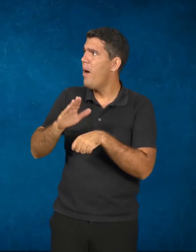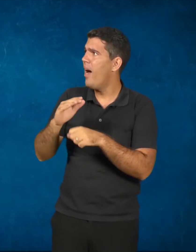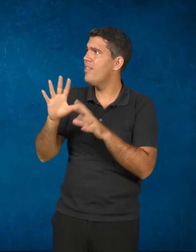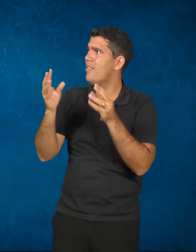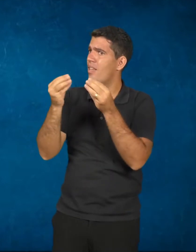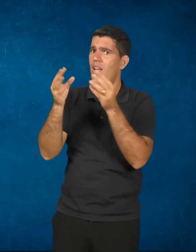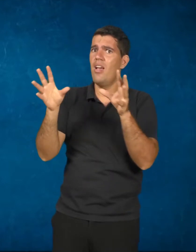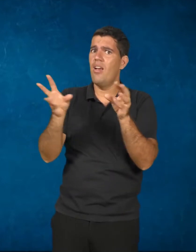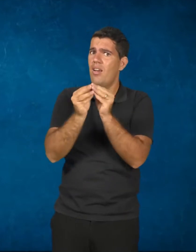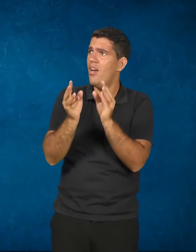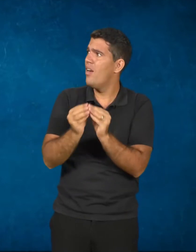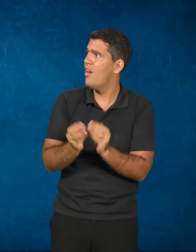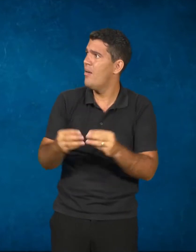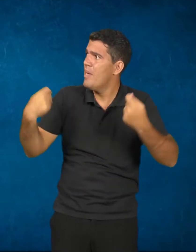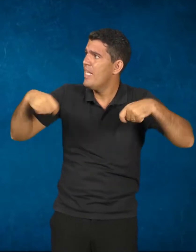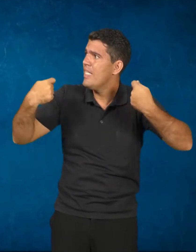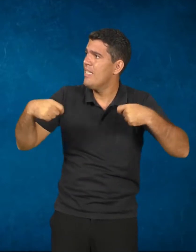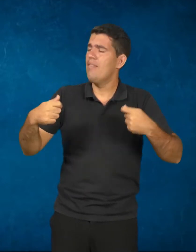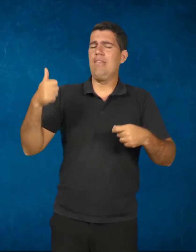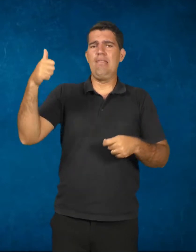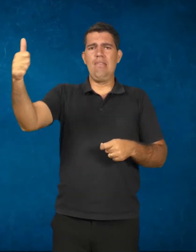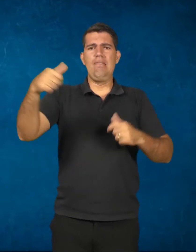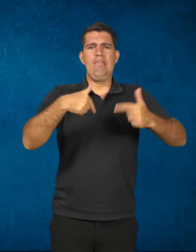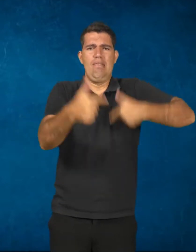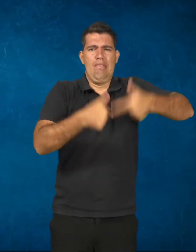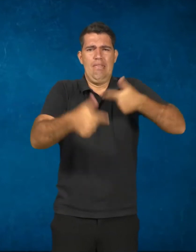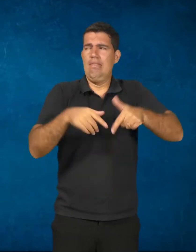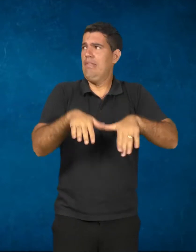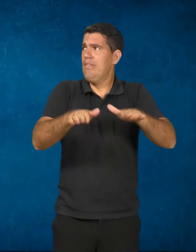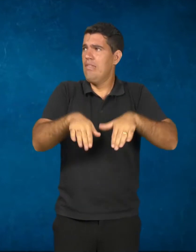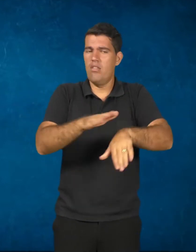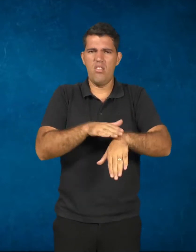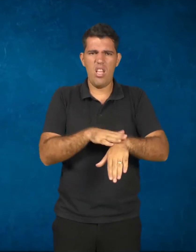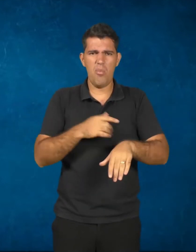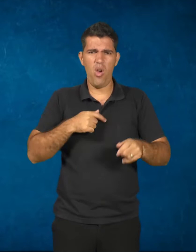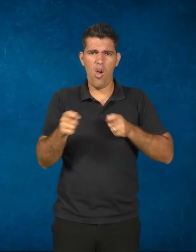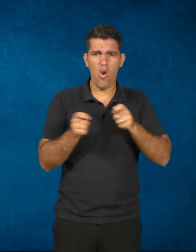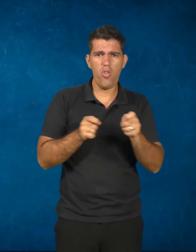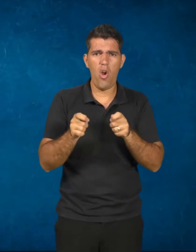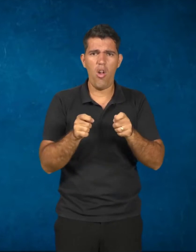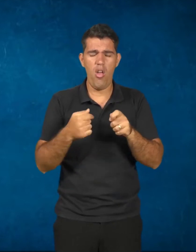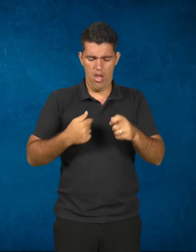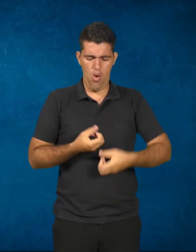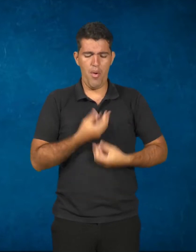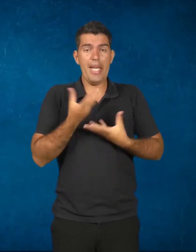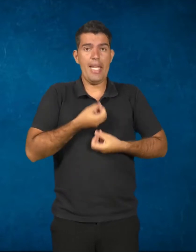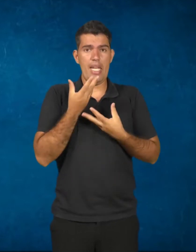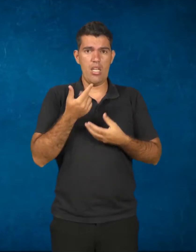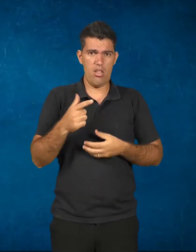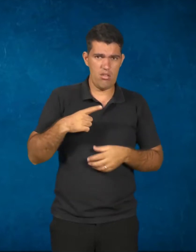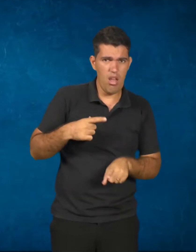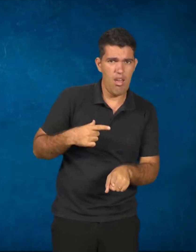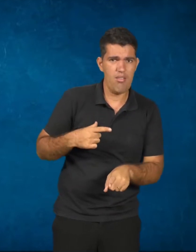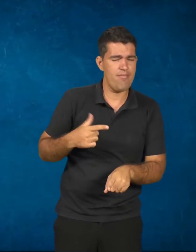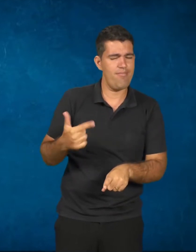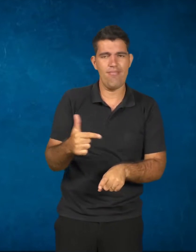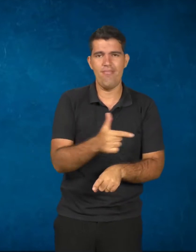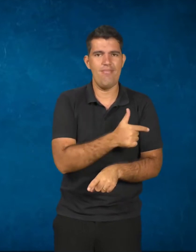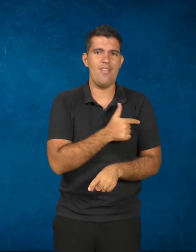mais. Então, ela não gerencia o seu próprio tempo, não cria, e tem uma maior